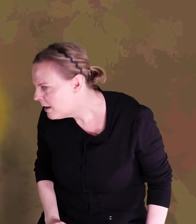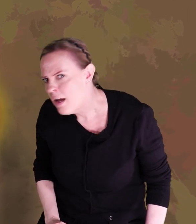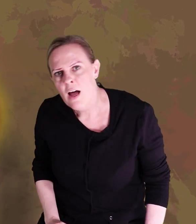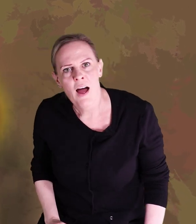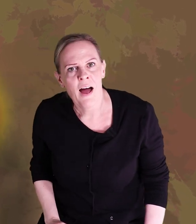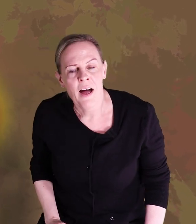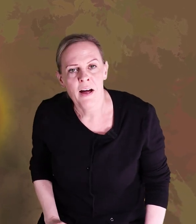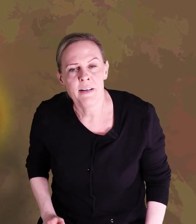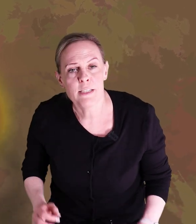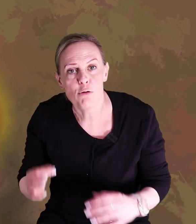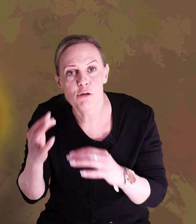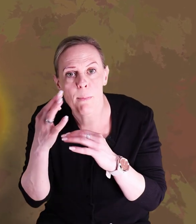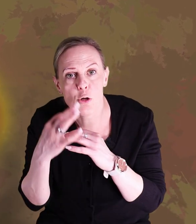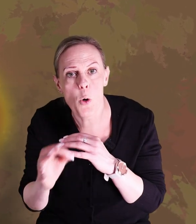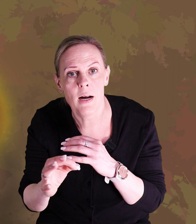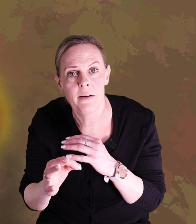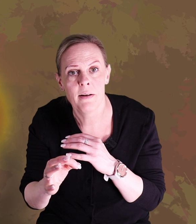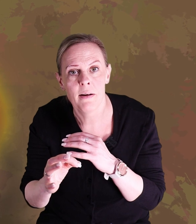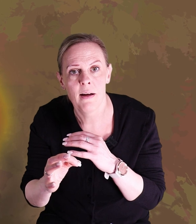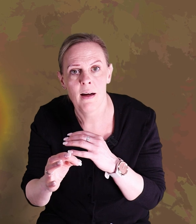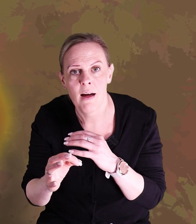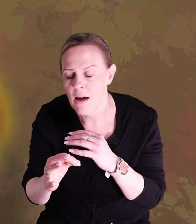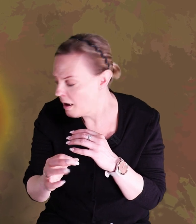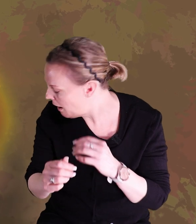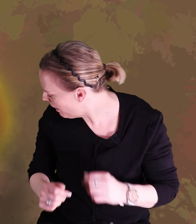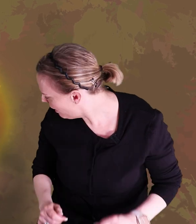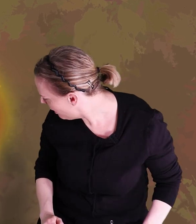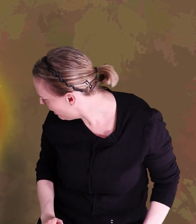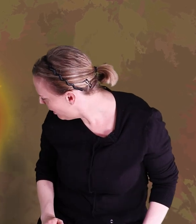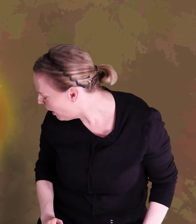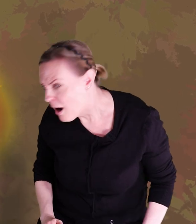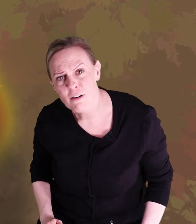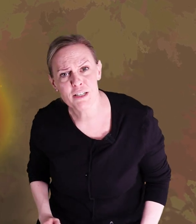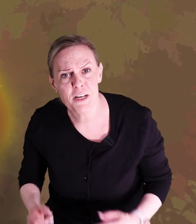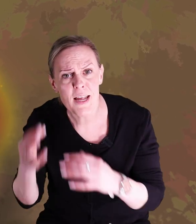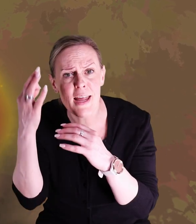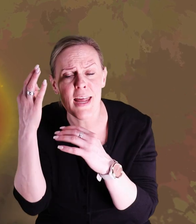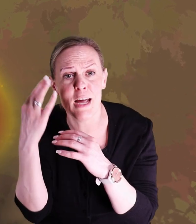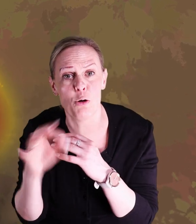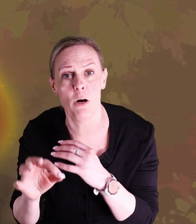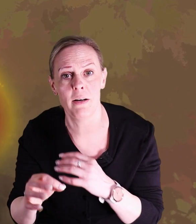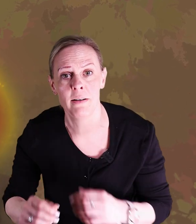Den ser ut som guld. Kanske det är guld.